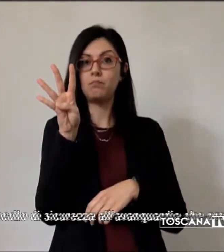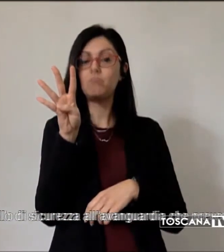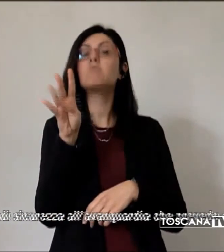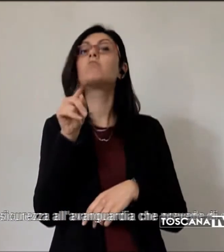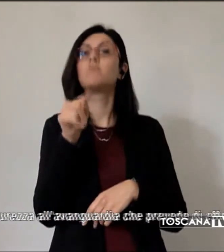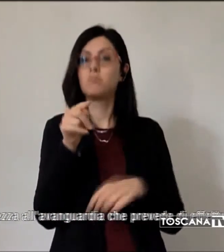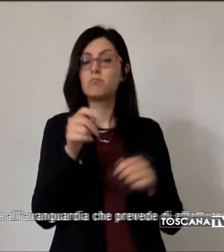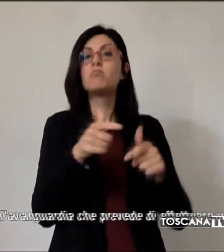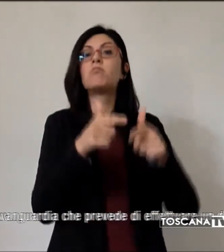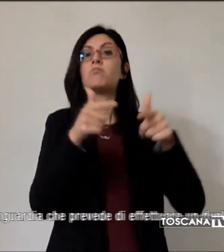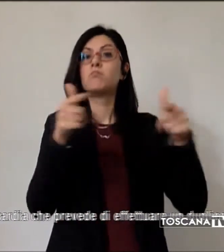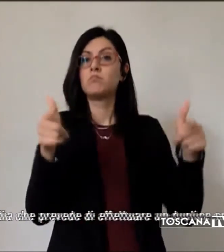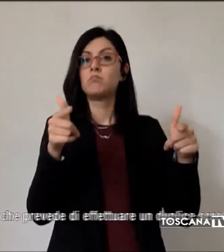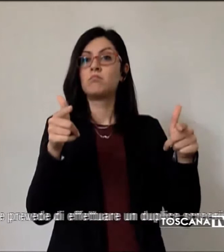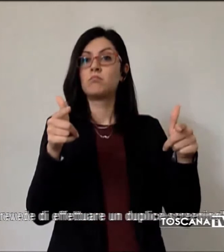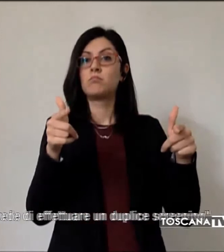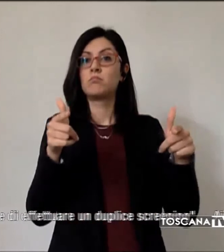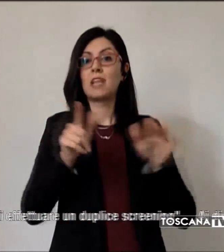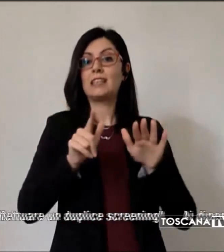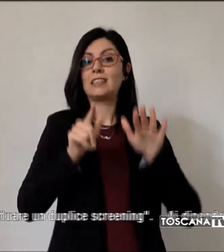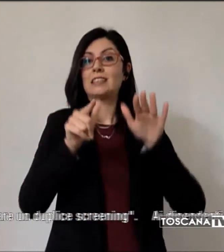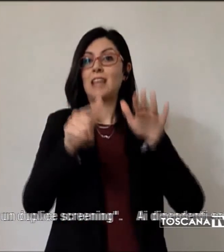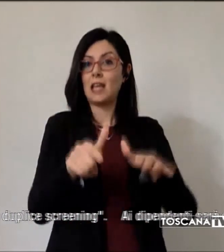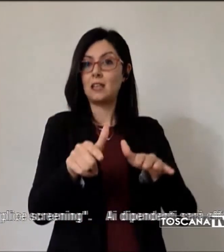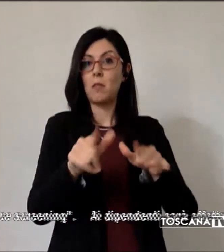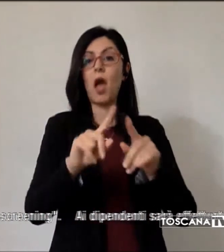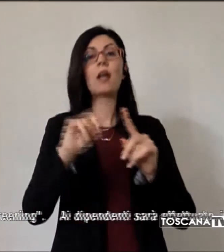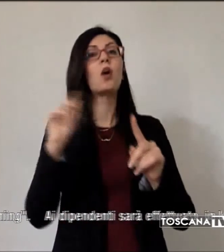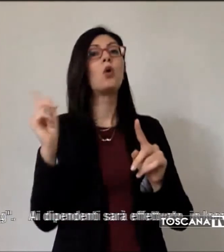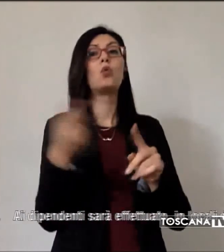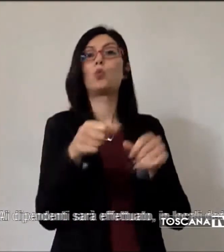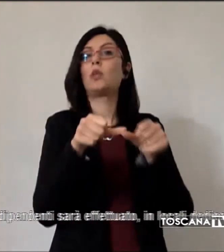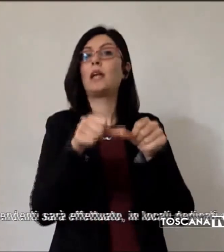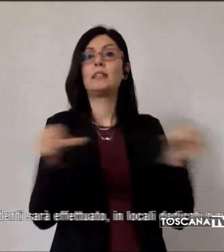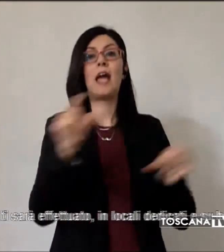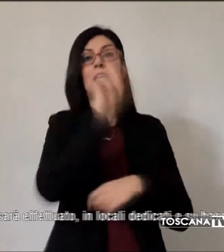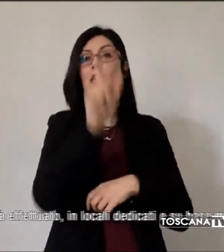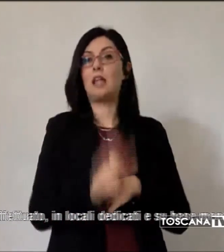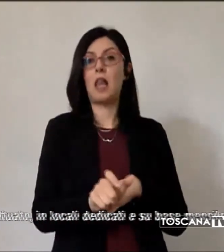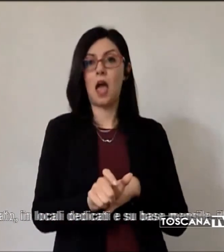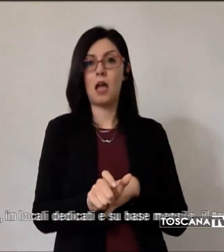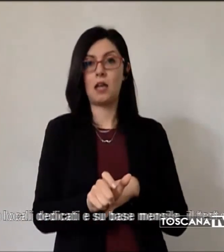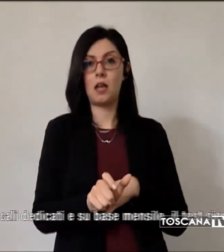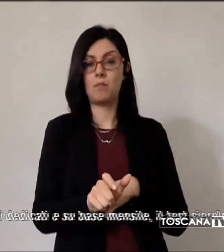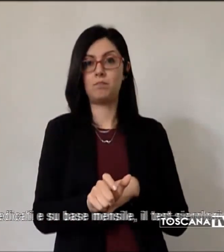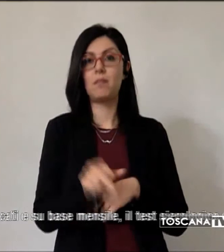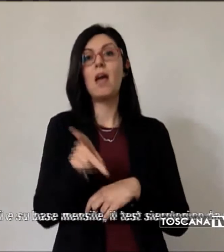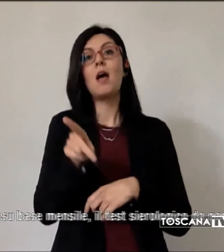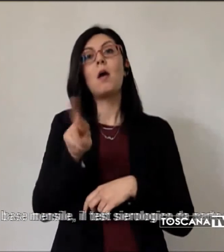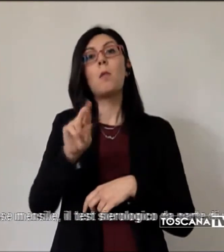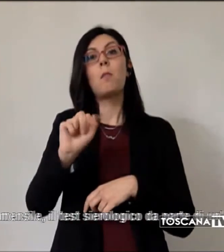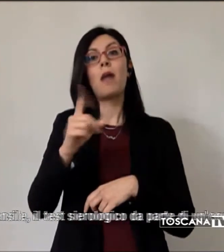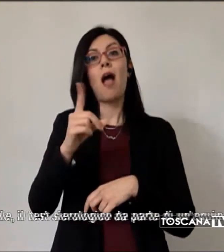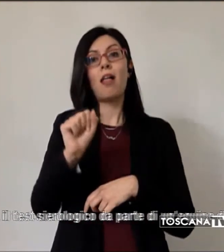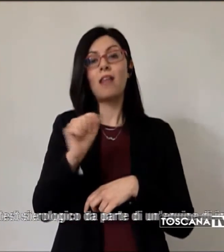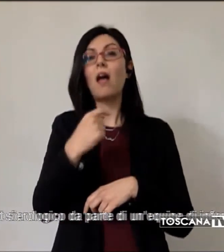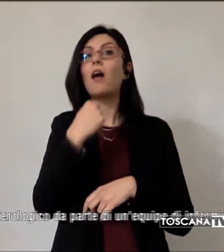nelle prossime settimane presso tutte le sedi italiane. Prada spiega di essere la prima